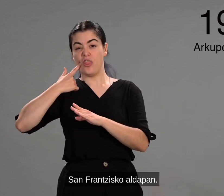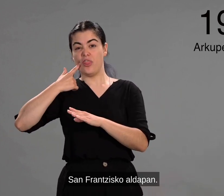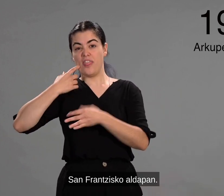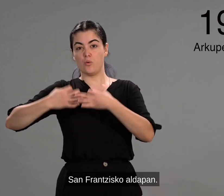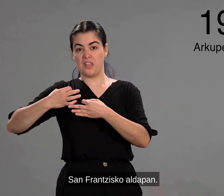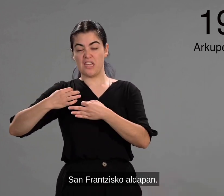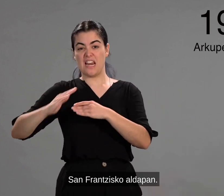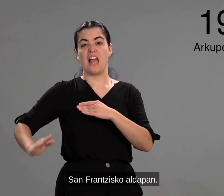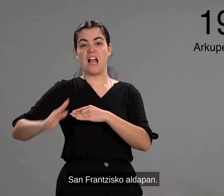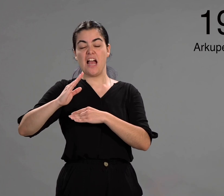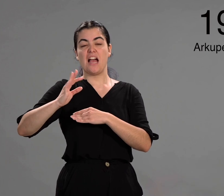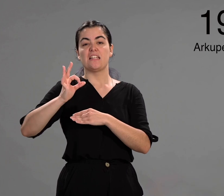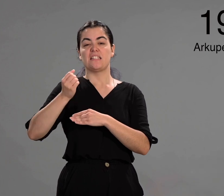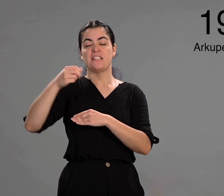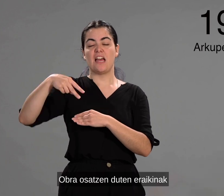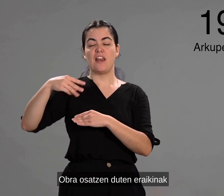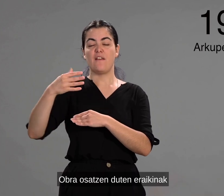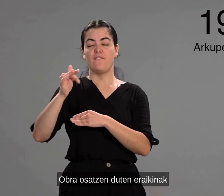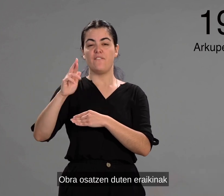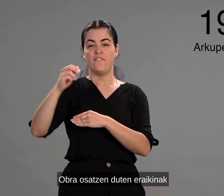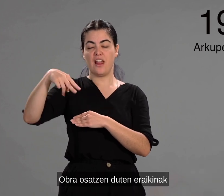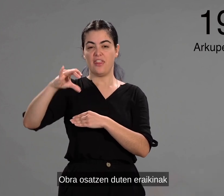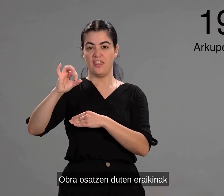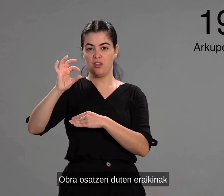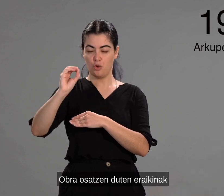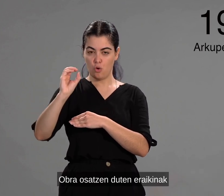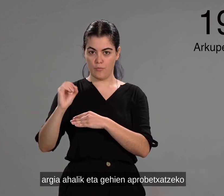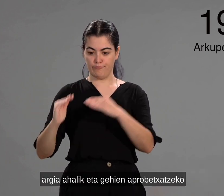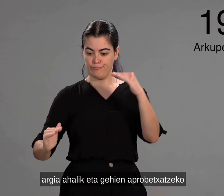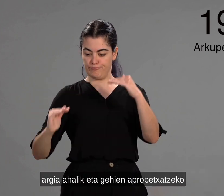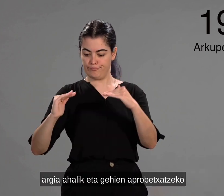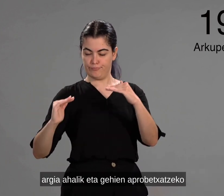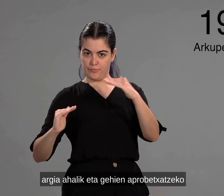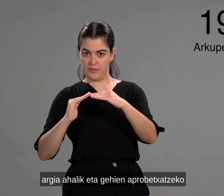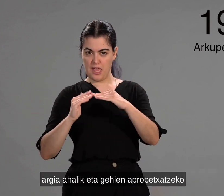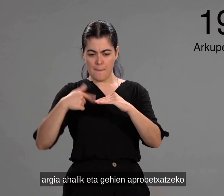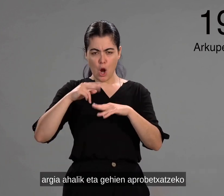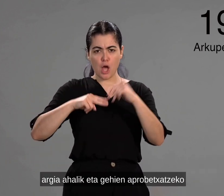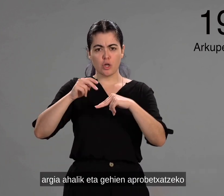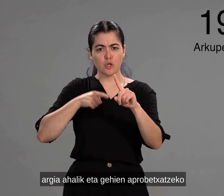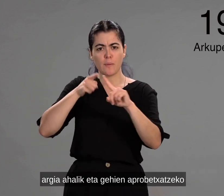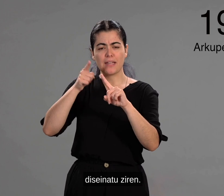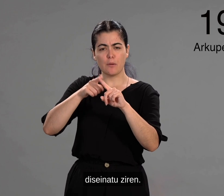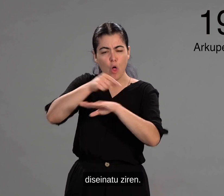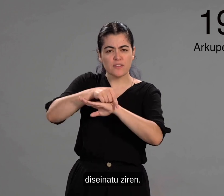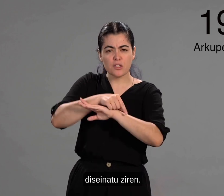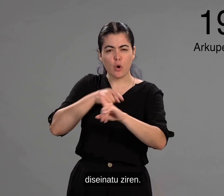Francisco aldapan. Obra osatzen duten eraikinak argia ahaliketak izenatu ziren.